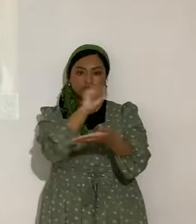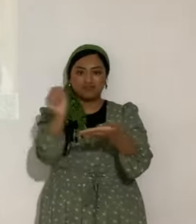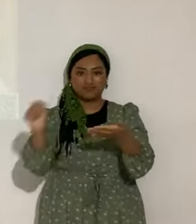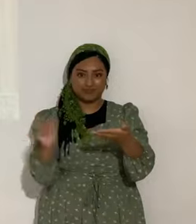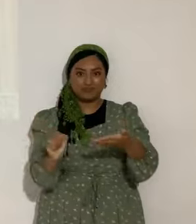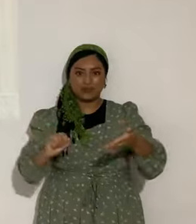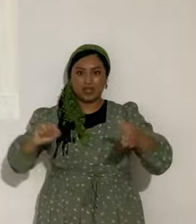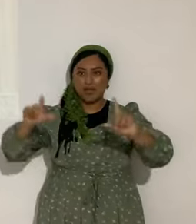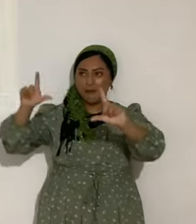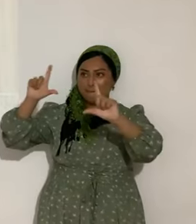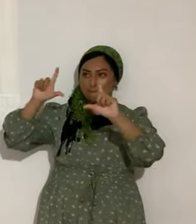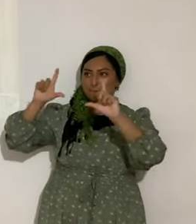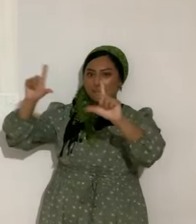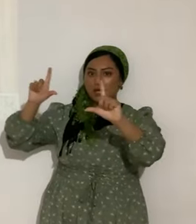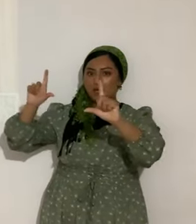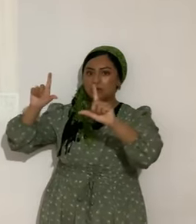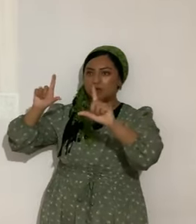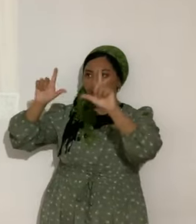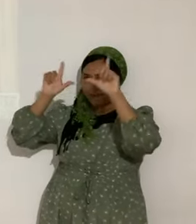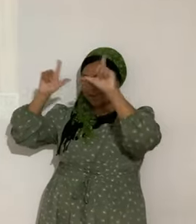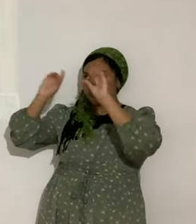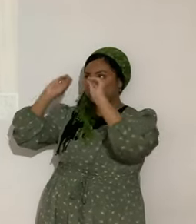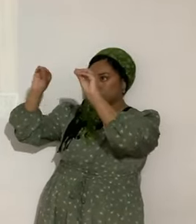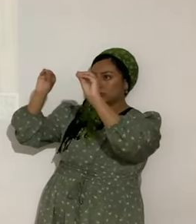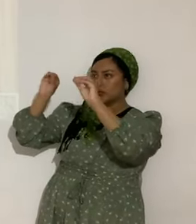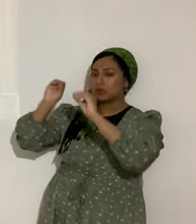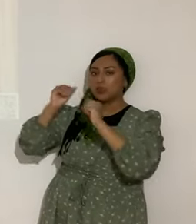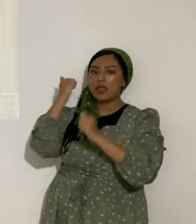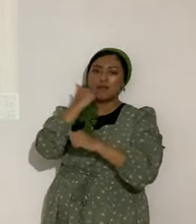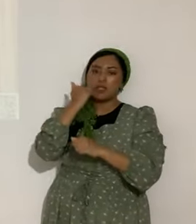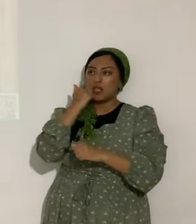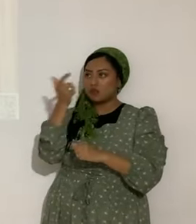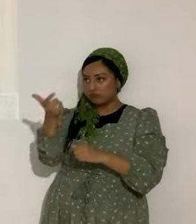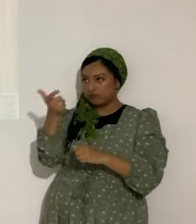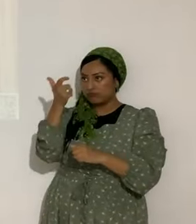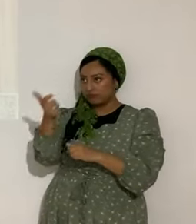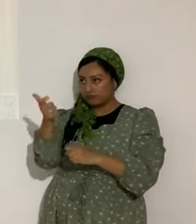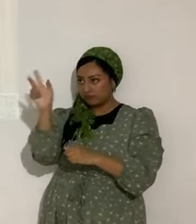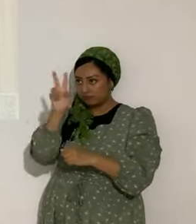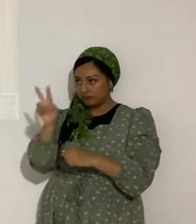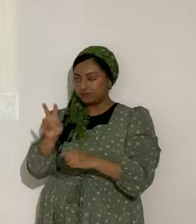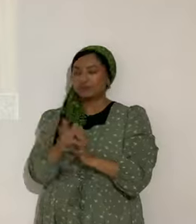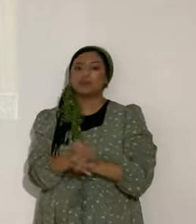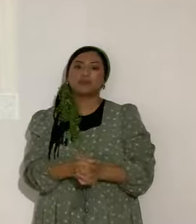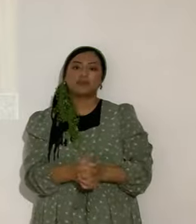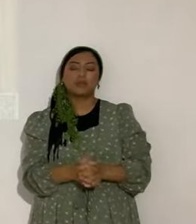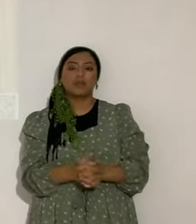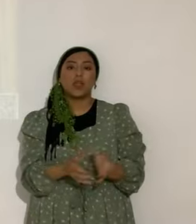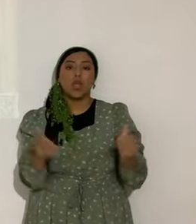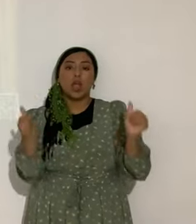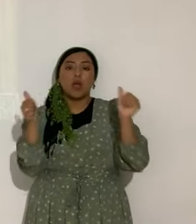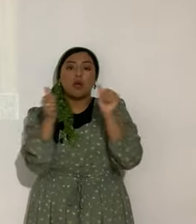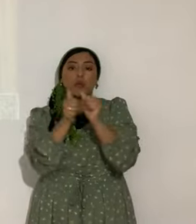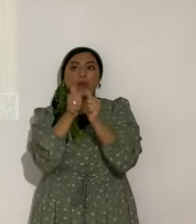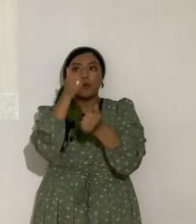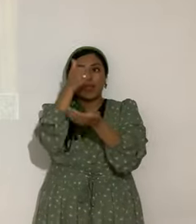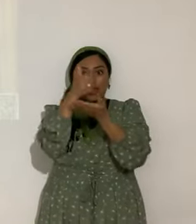Y lo estuvieras viendo todo el tiempo. ¿Sí? ¿De acuerdo? Bueno. Con la ayuda de Yashua. ¿Eh? Podemos